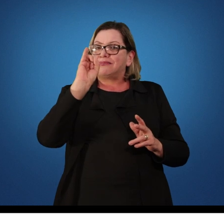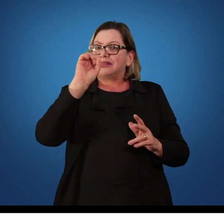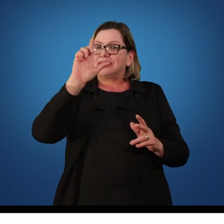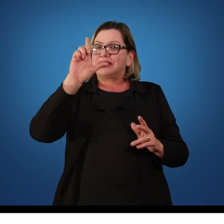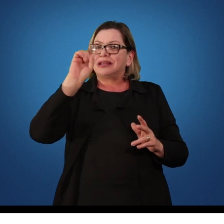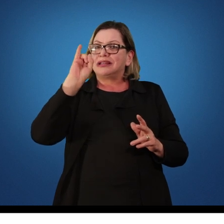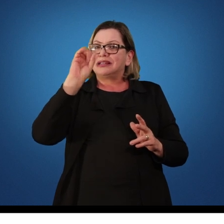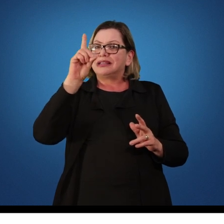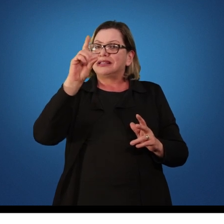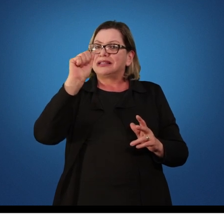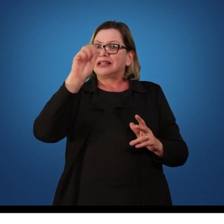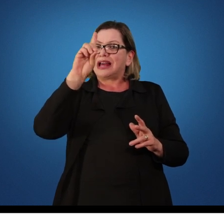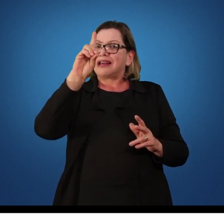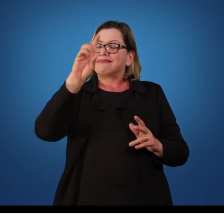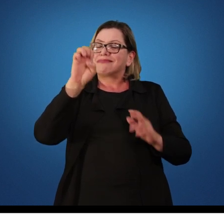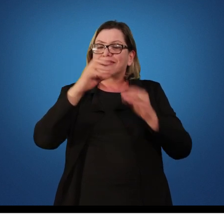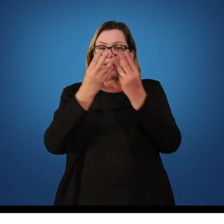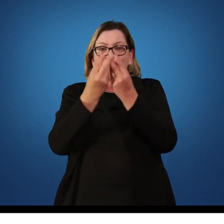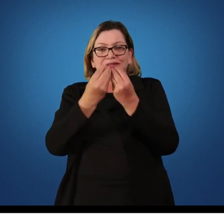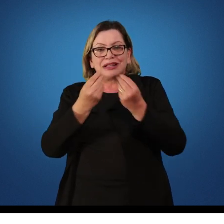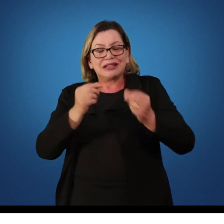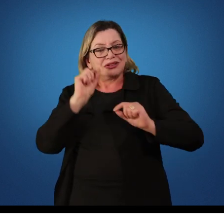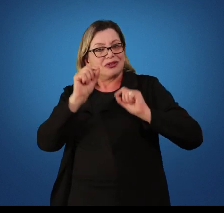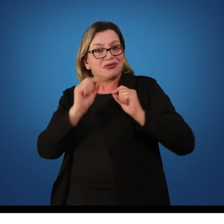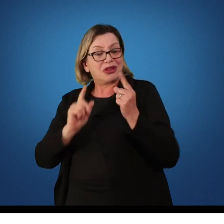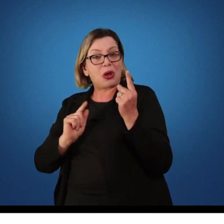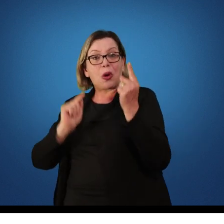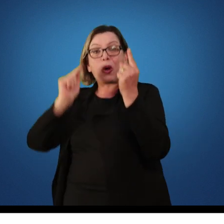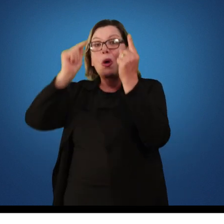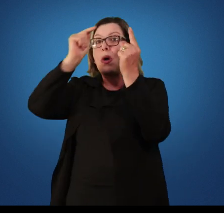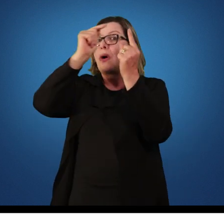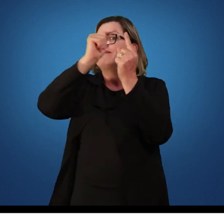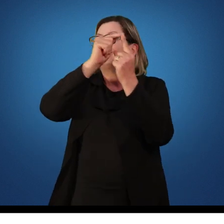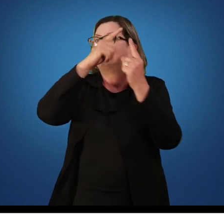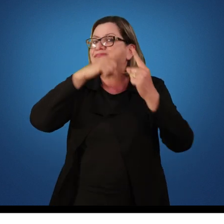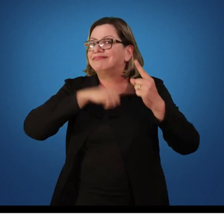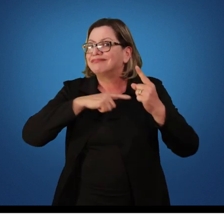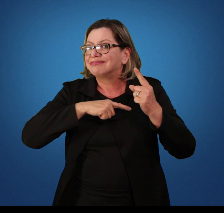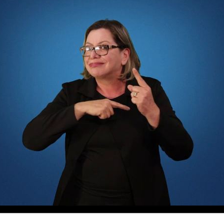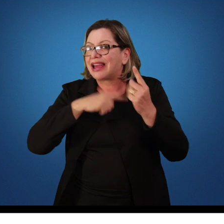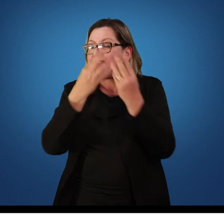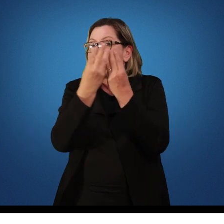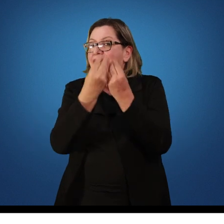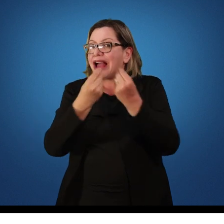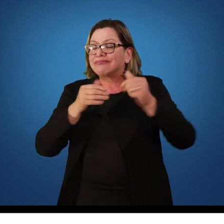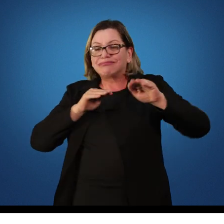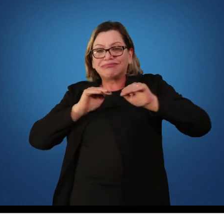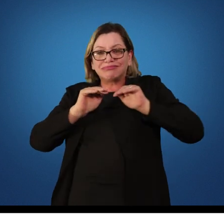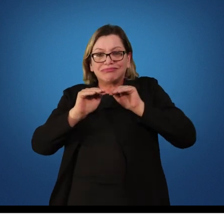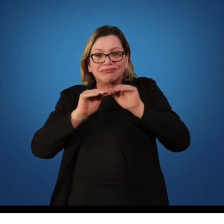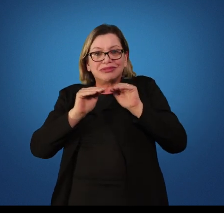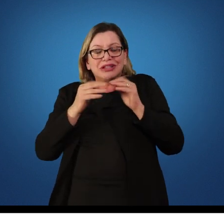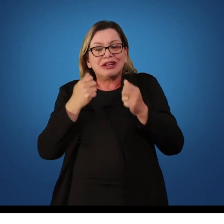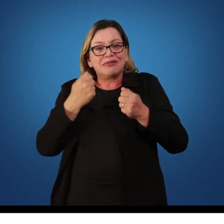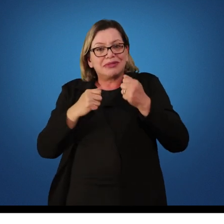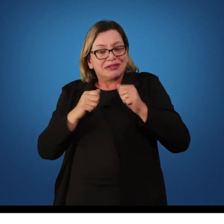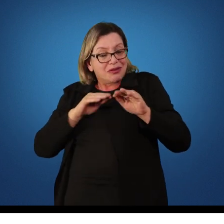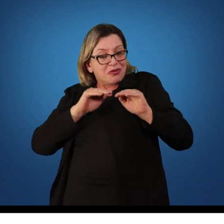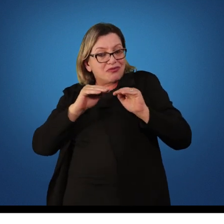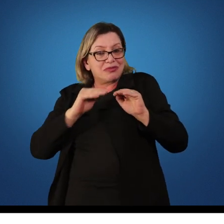específica a ser atingida. A habilidade motora, porém, é uma habilidade que exige movimentos voluntários do